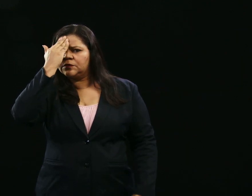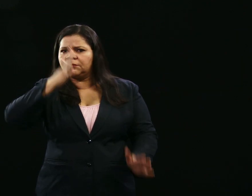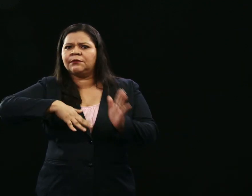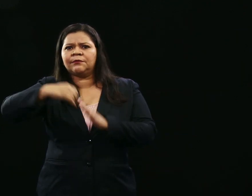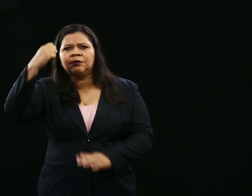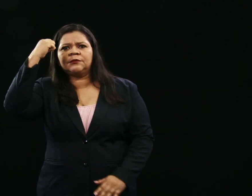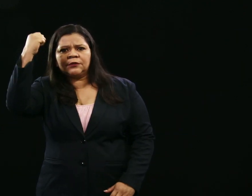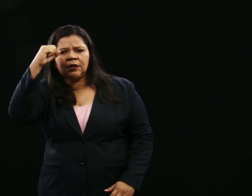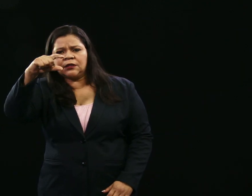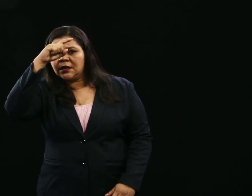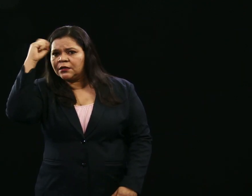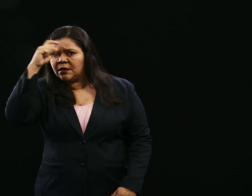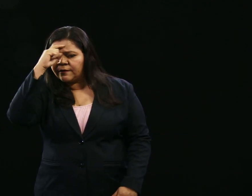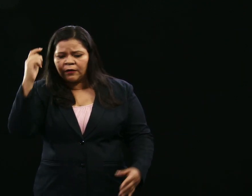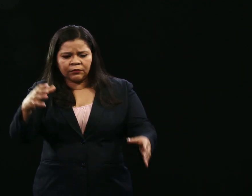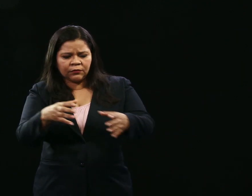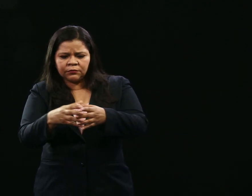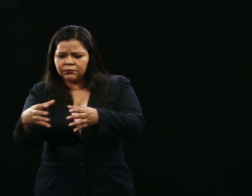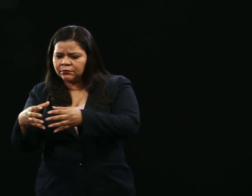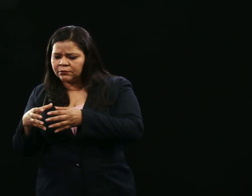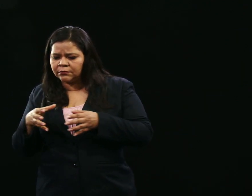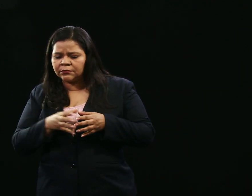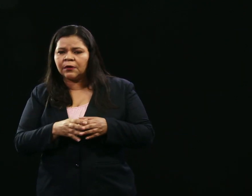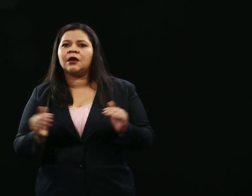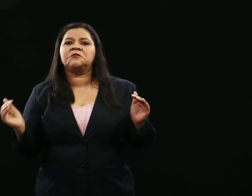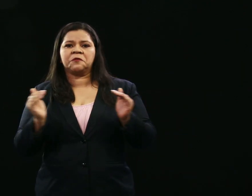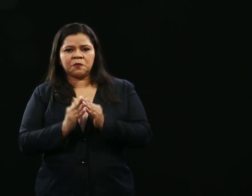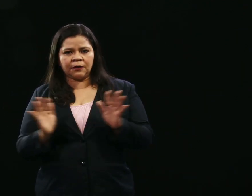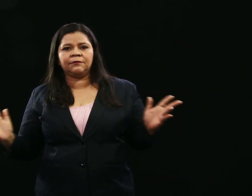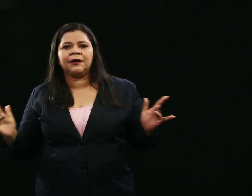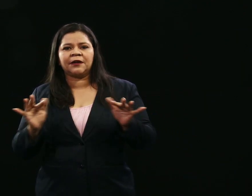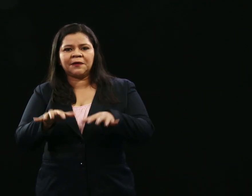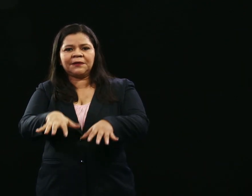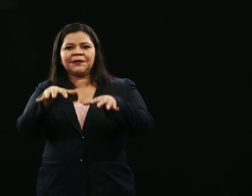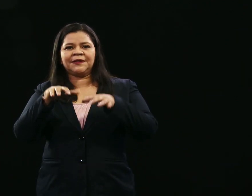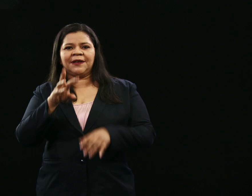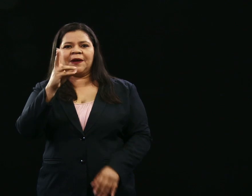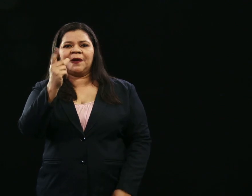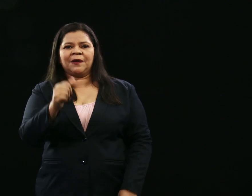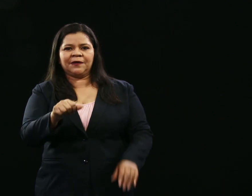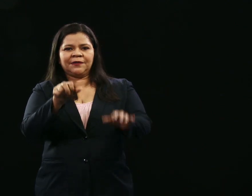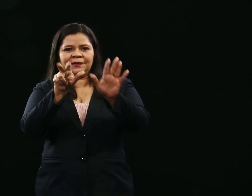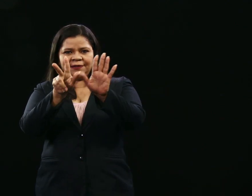trabajo de las comisiones y de la sesión plenaria ordinaria número 84. Iniciamos.